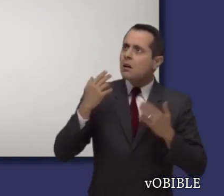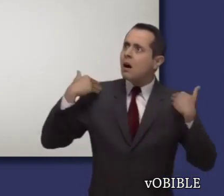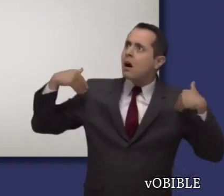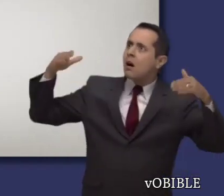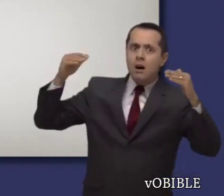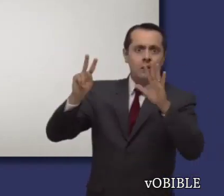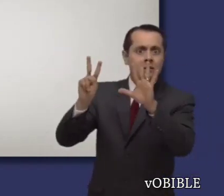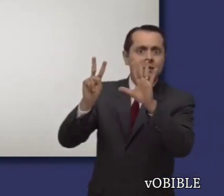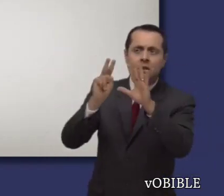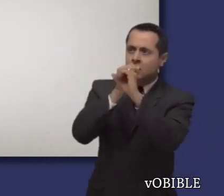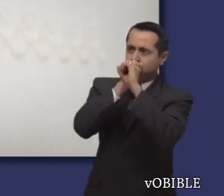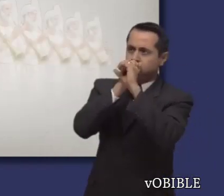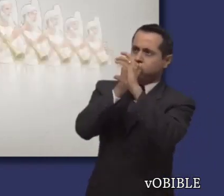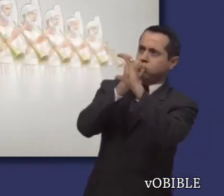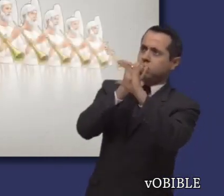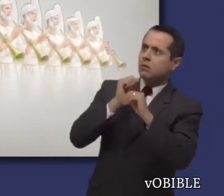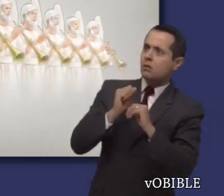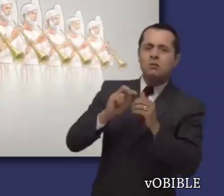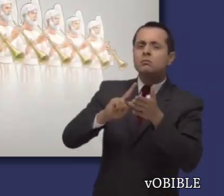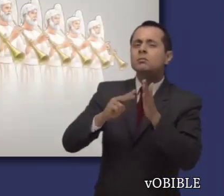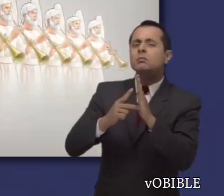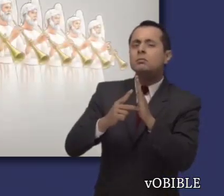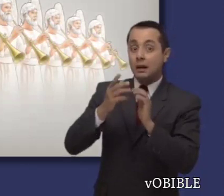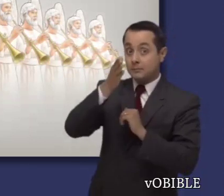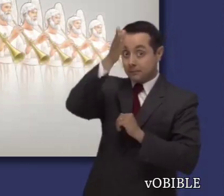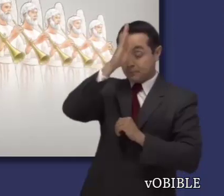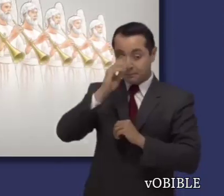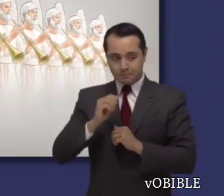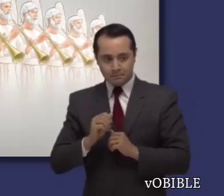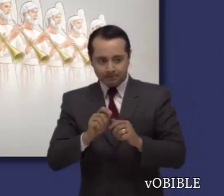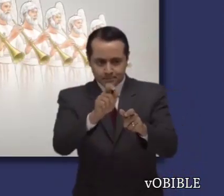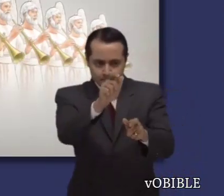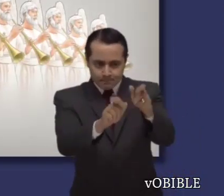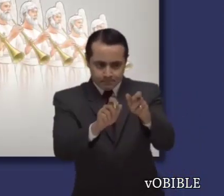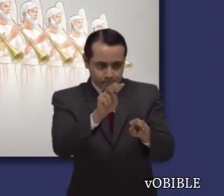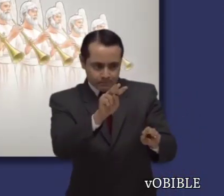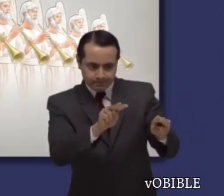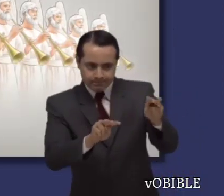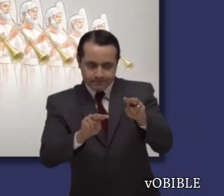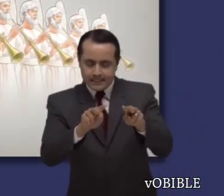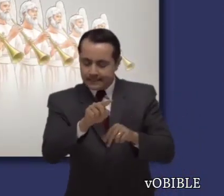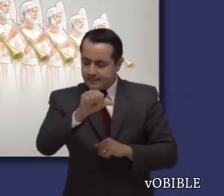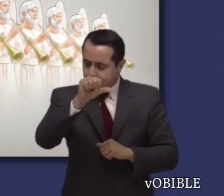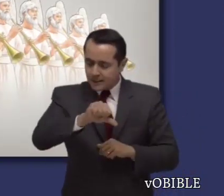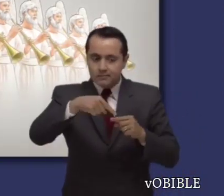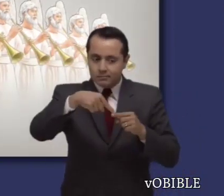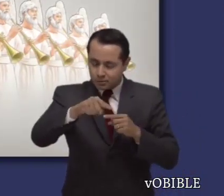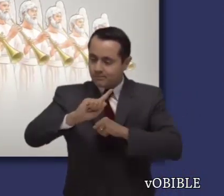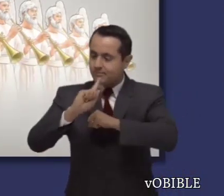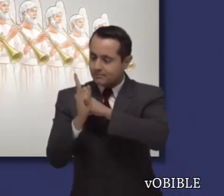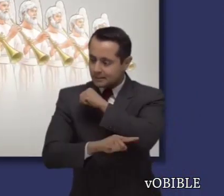abre el séptimo sello. Juan ve a siete ángeles que tienen siete trompetas. Cada toque de trompeta